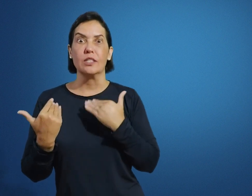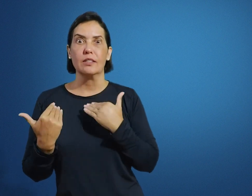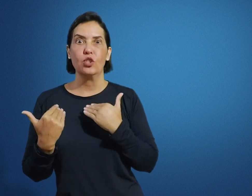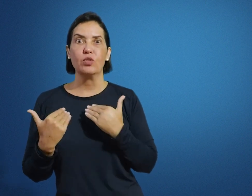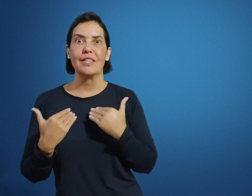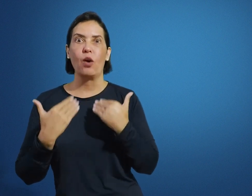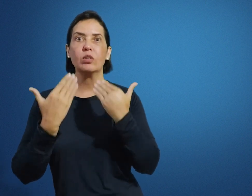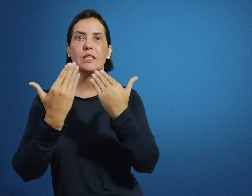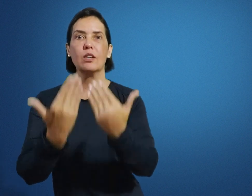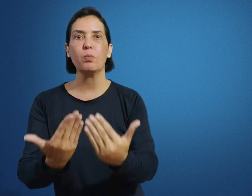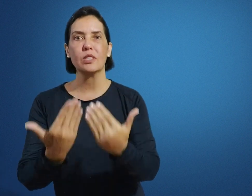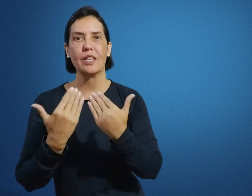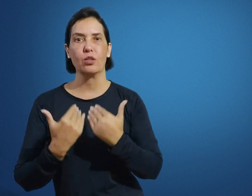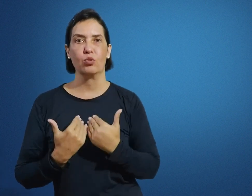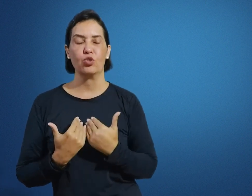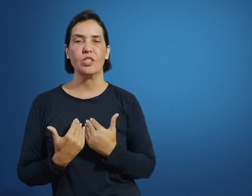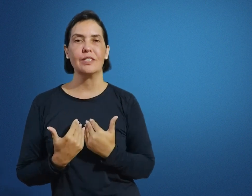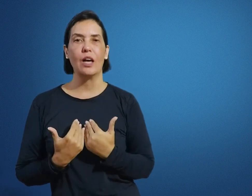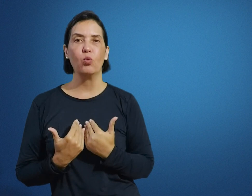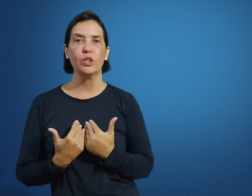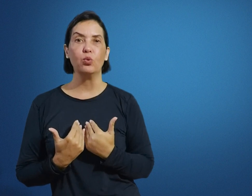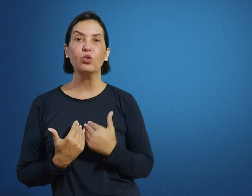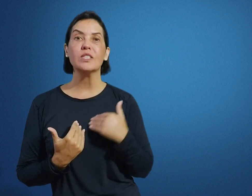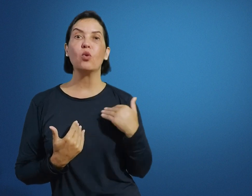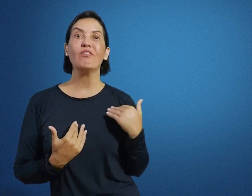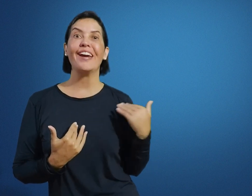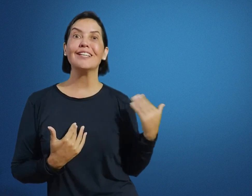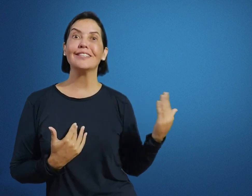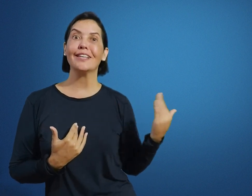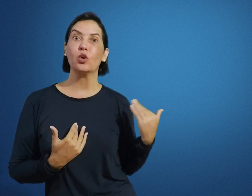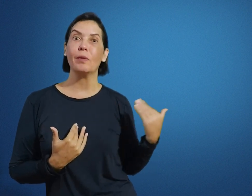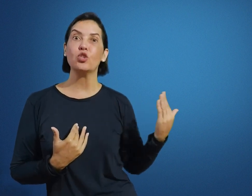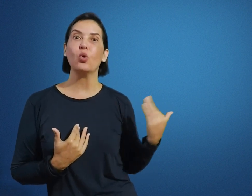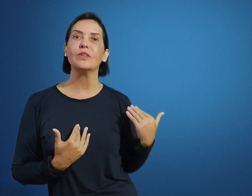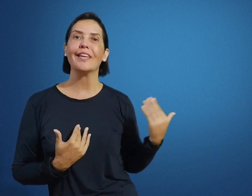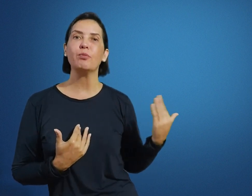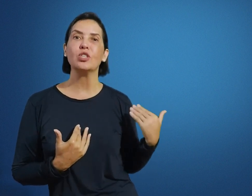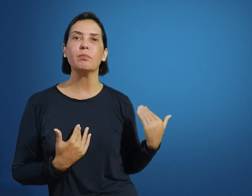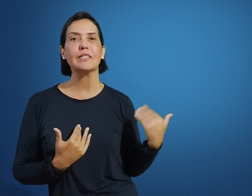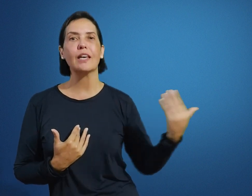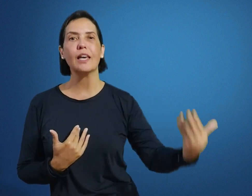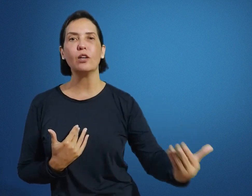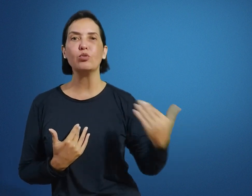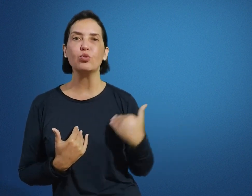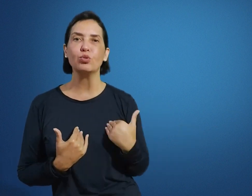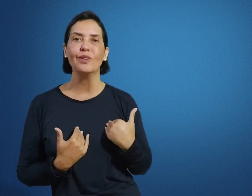de você acontecer o processo de ensinar um conteúdo, você conversa anteriormente com um texto de Libras daquele aluno surdo.